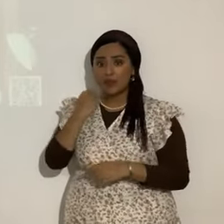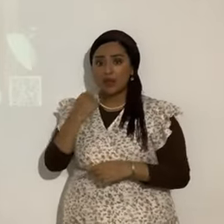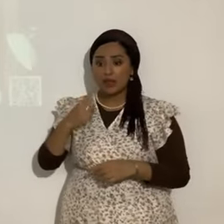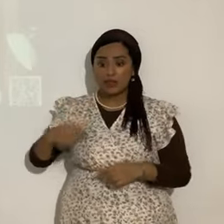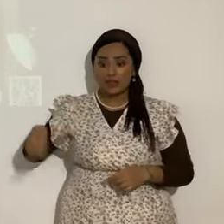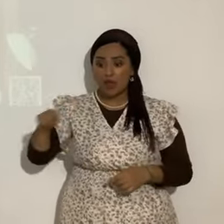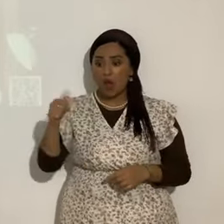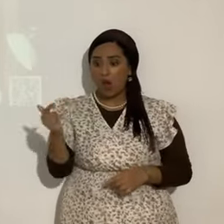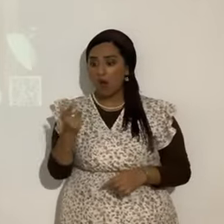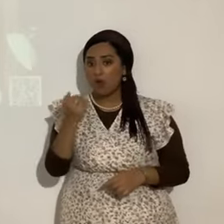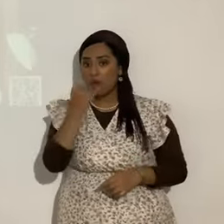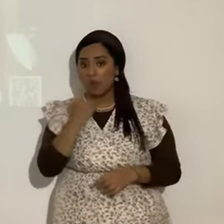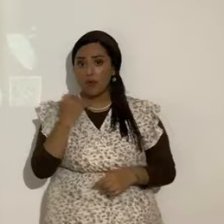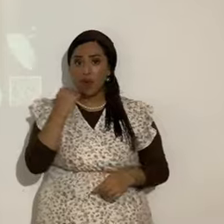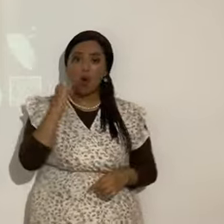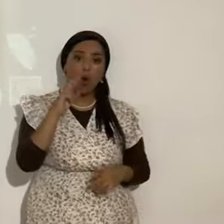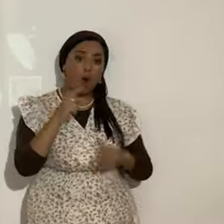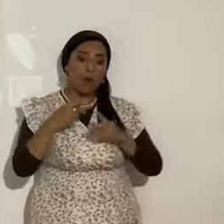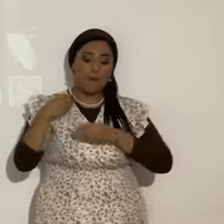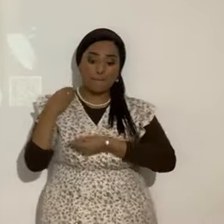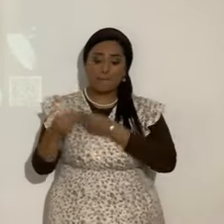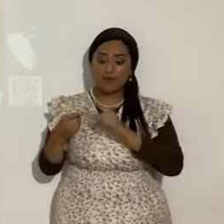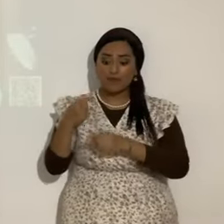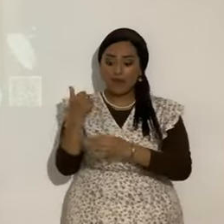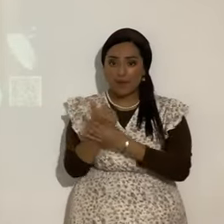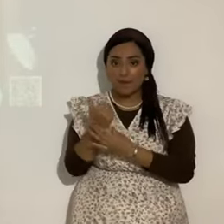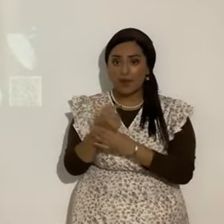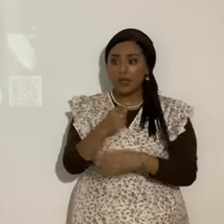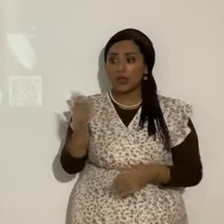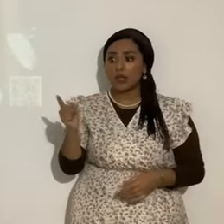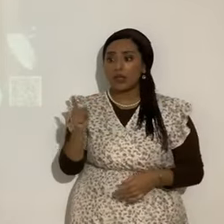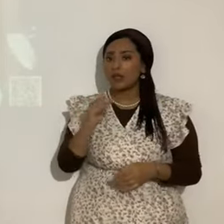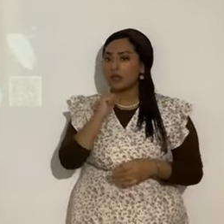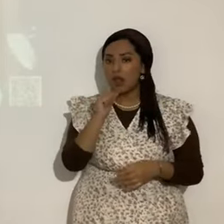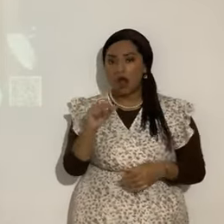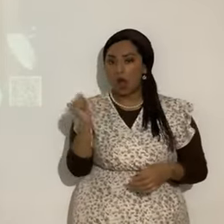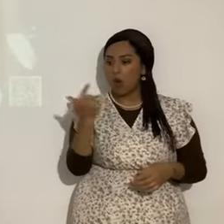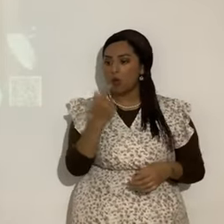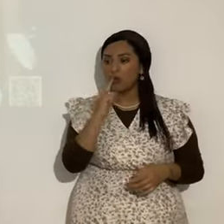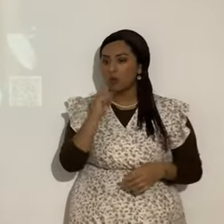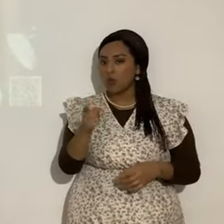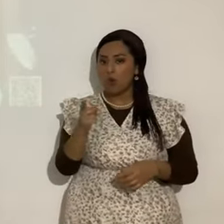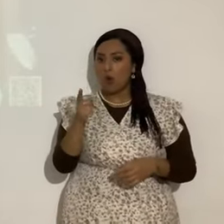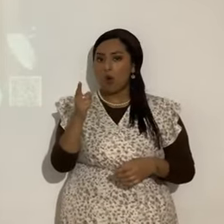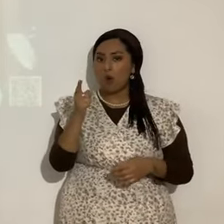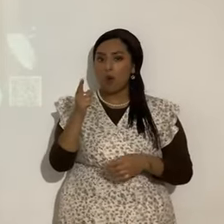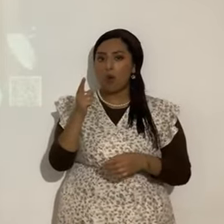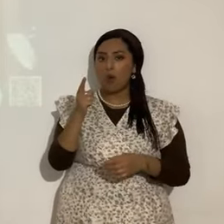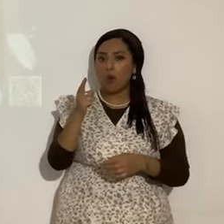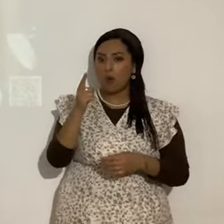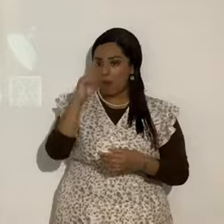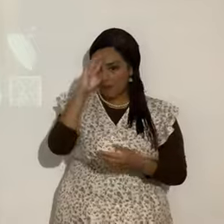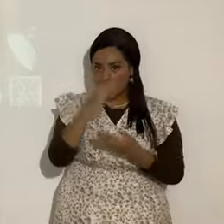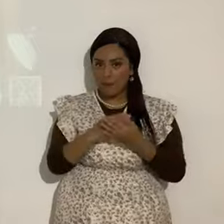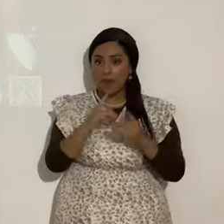ni por ser descendientes de Abraham son todos hijos, sino en Isaac que será llamada